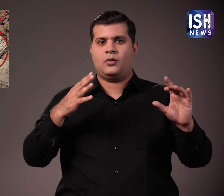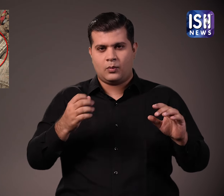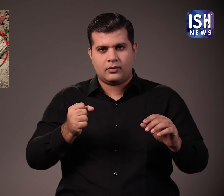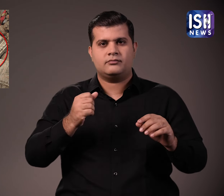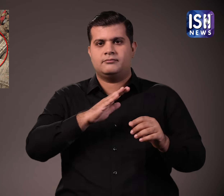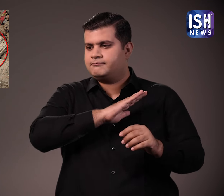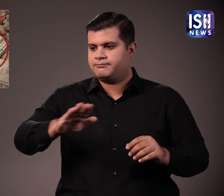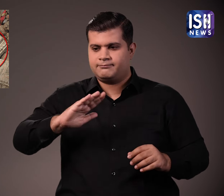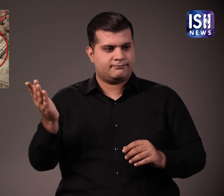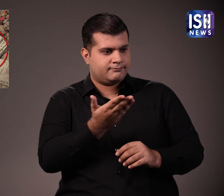है.